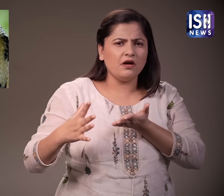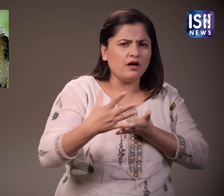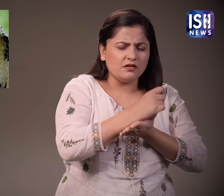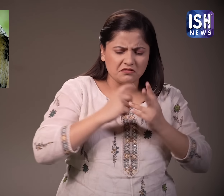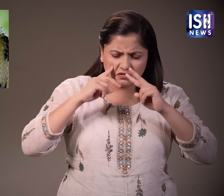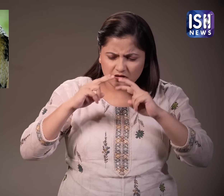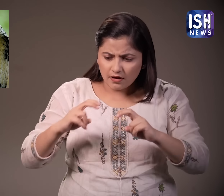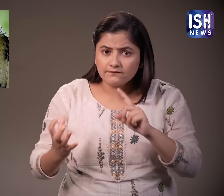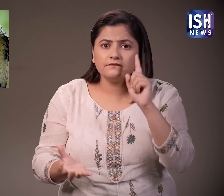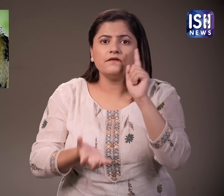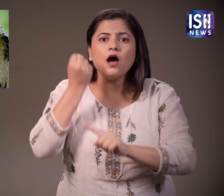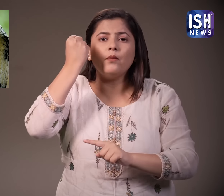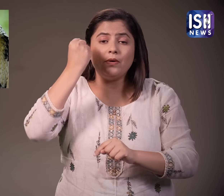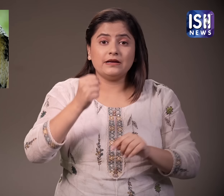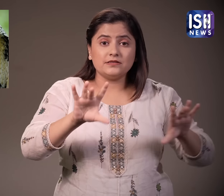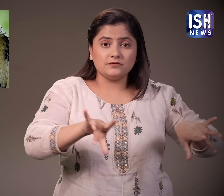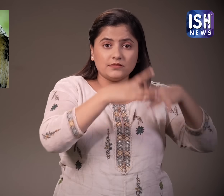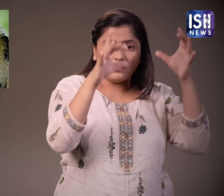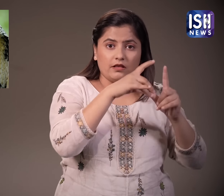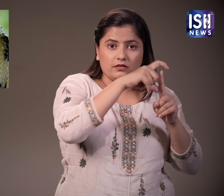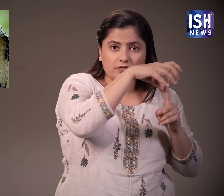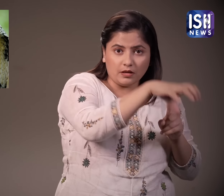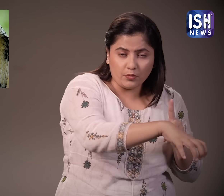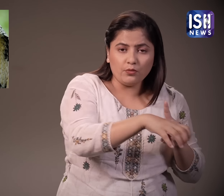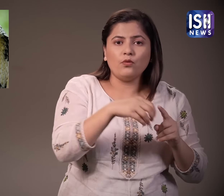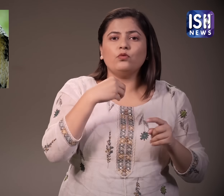विबाग और स्वास्ते विबाग ने पाया कि कहानी फर्जी है.